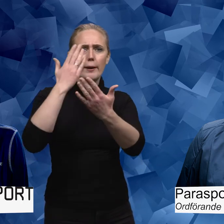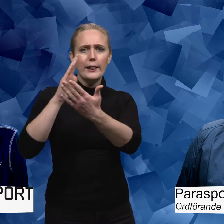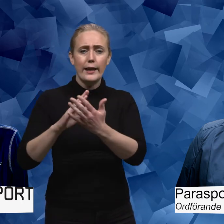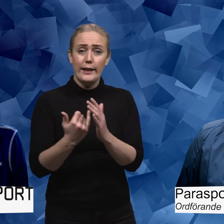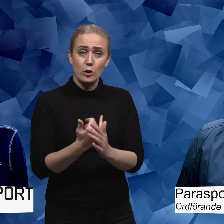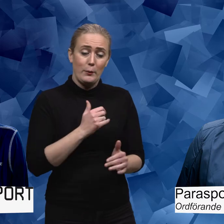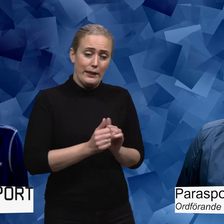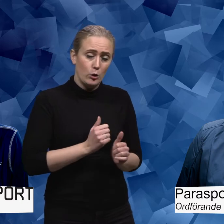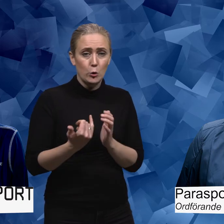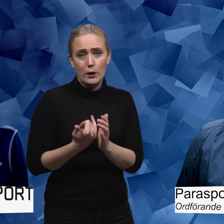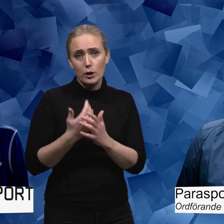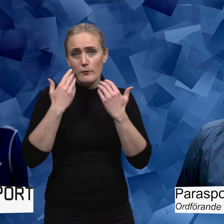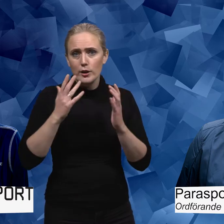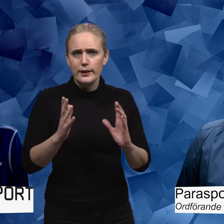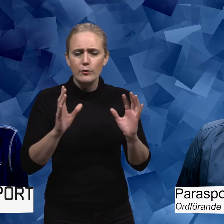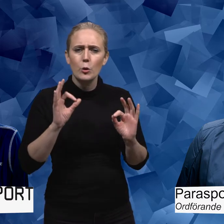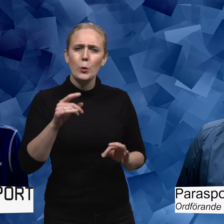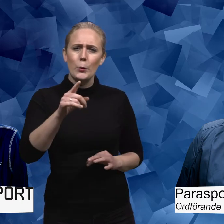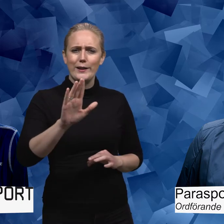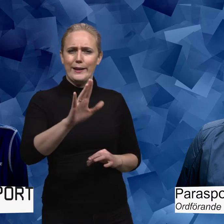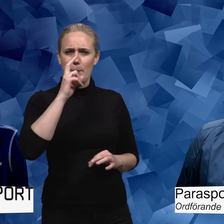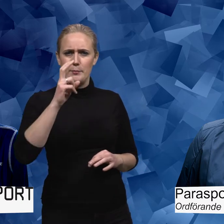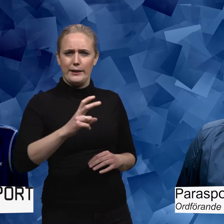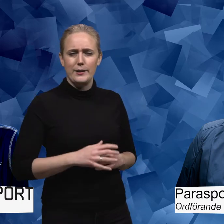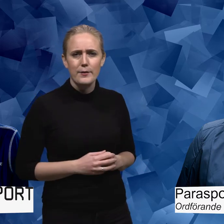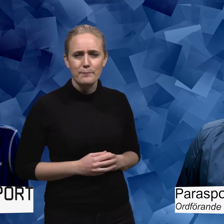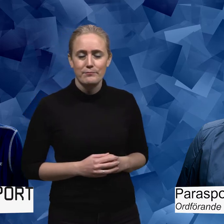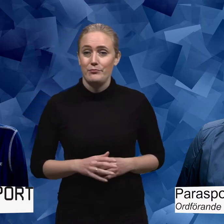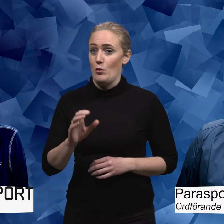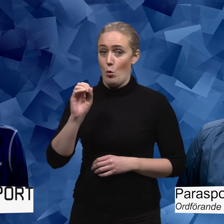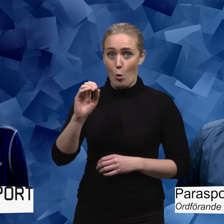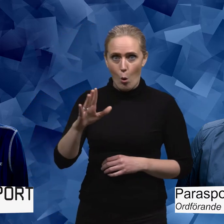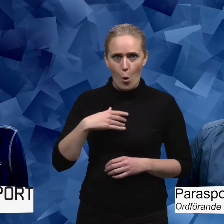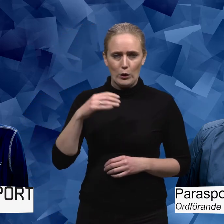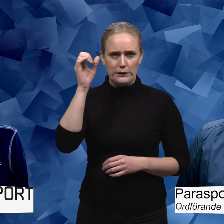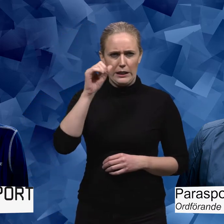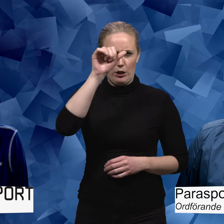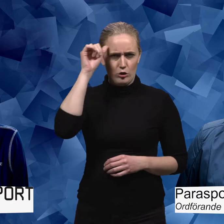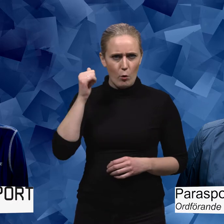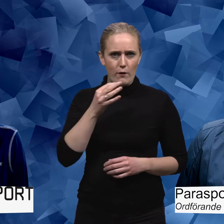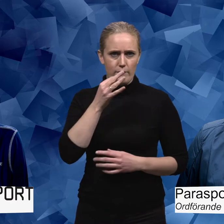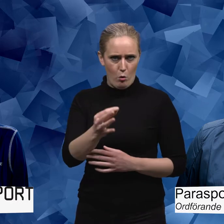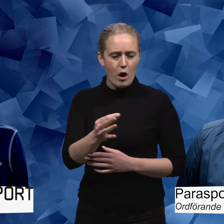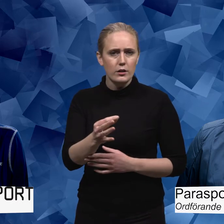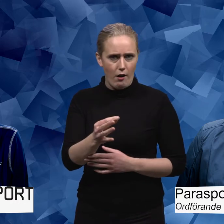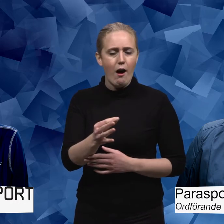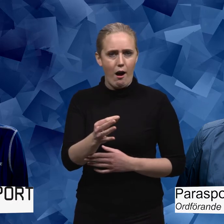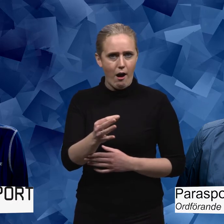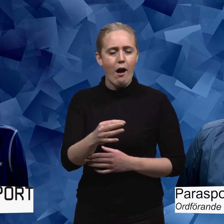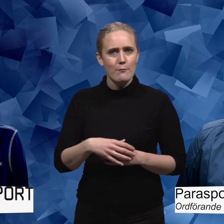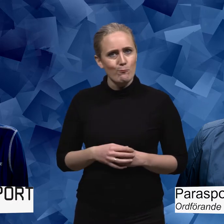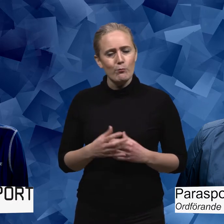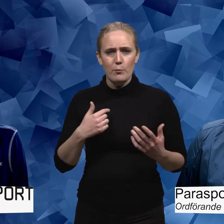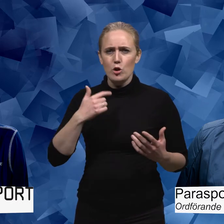förebilder både inom idrotten och inom vardagslivet. Hur ser du på den här frågan? Oj, det är ju en jättekomplex fråga.